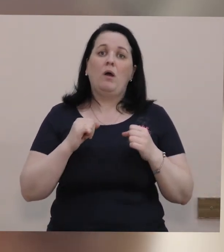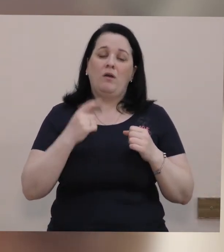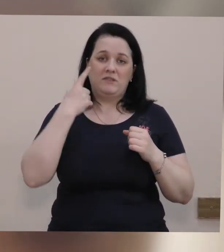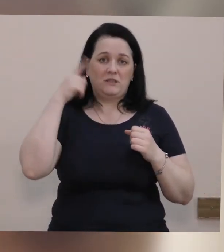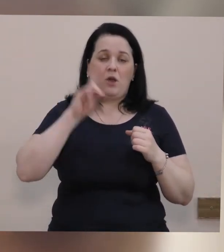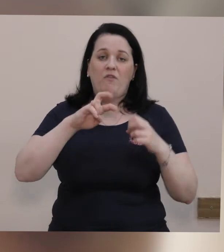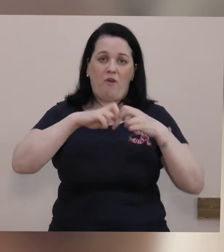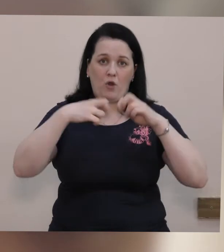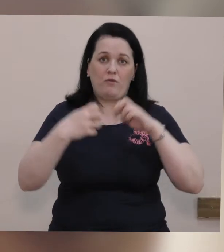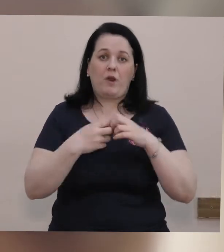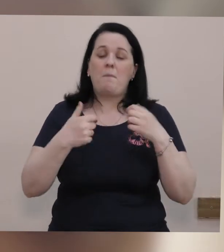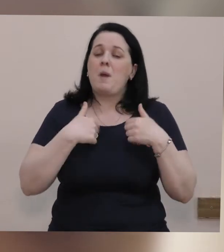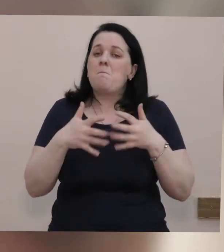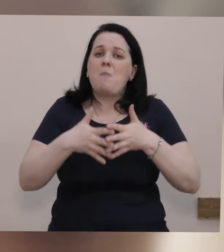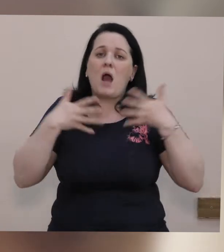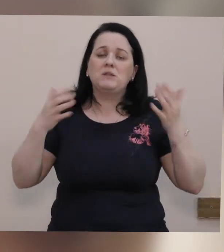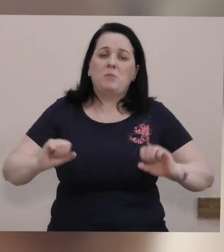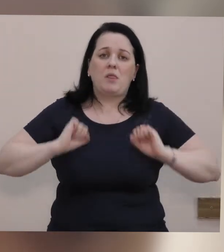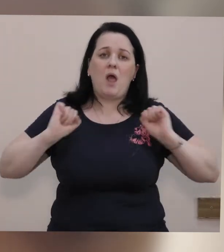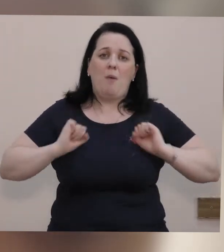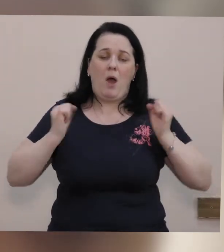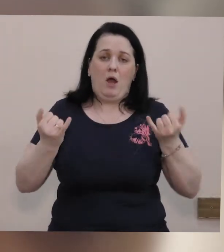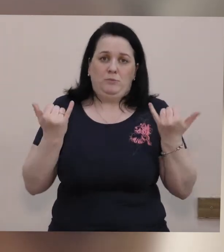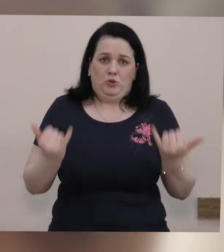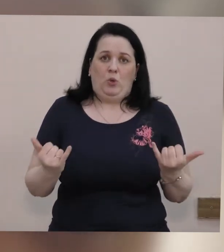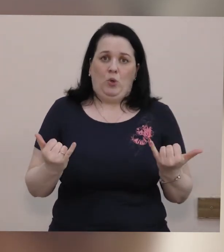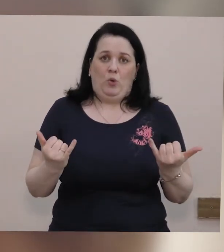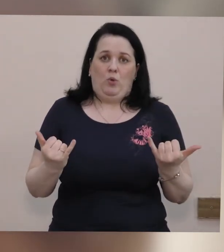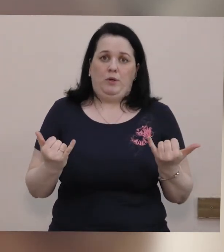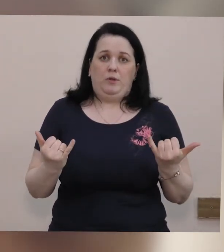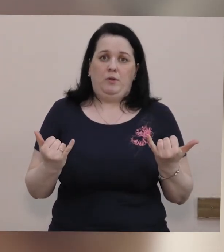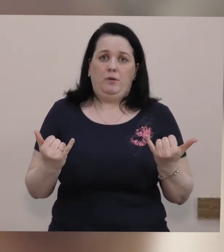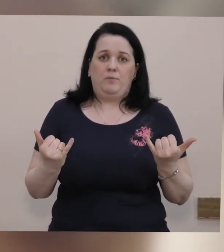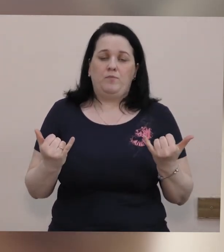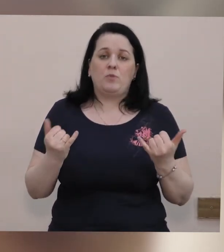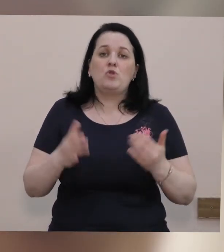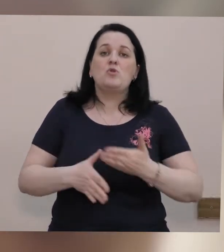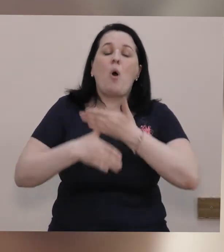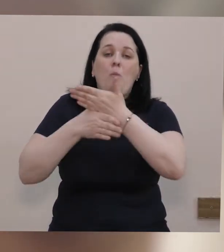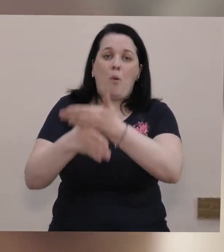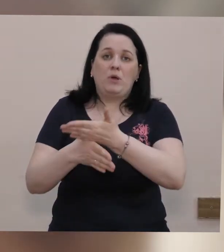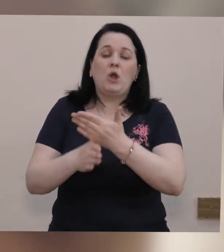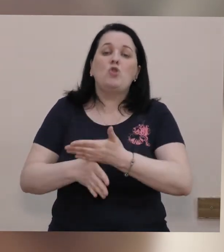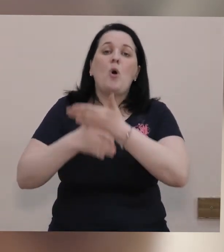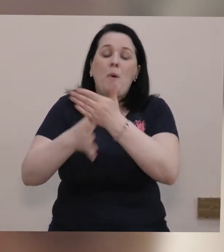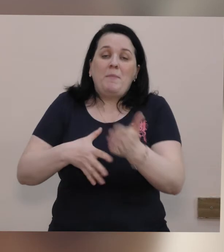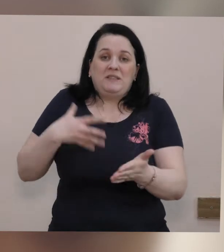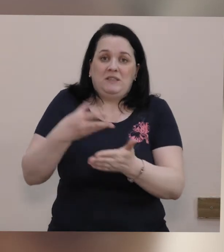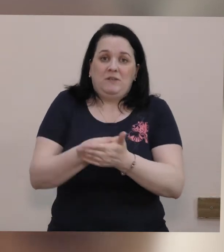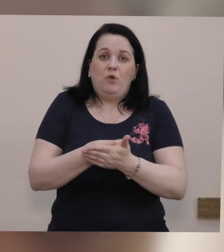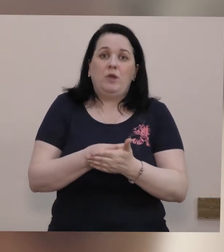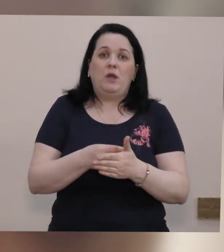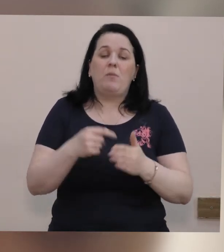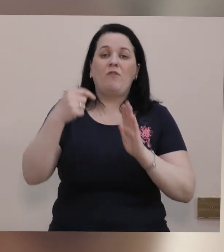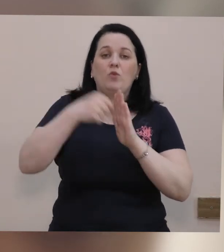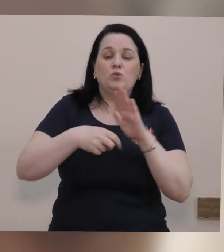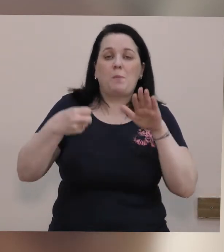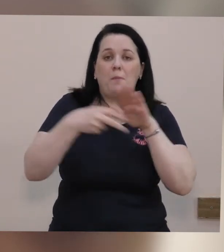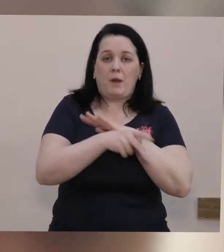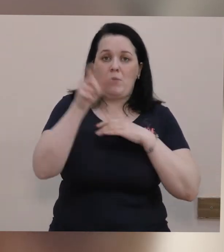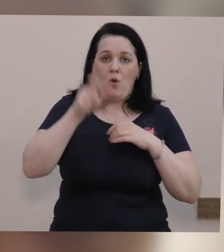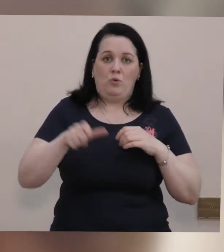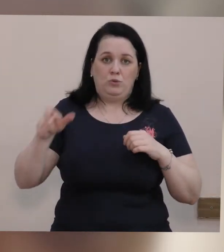Ви знаєте, Івано-Франківську, ми максимально намагаємося сьогодні допомогти. Допомогти своїм і допомогти